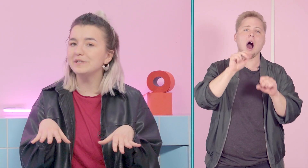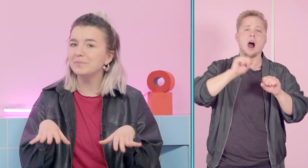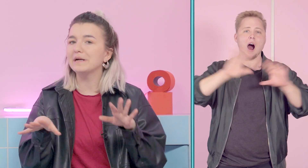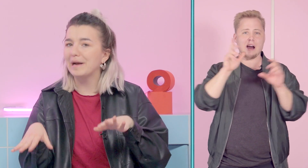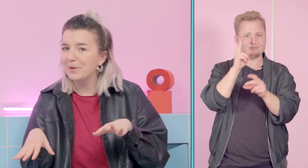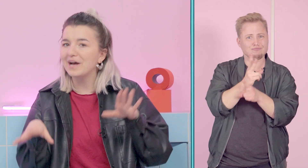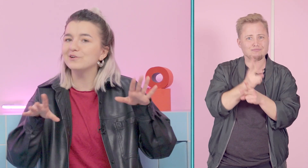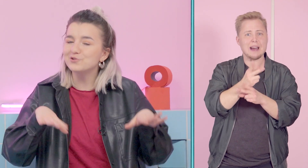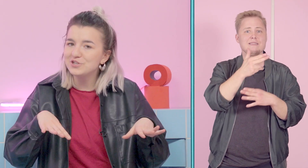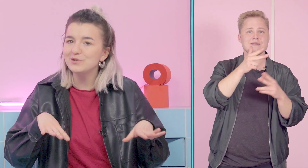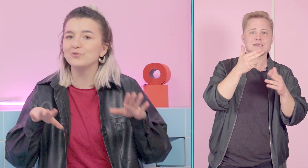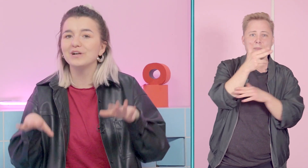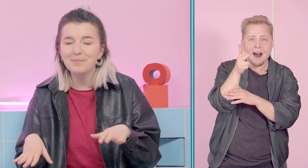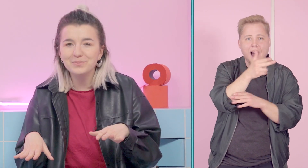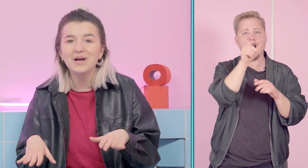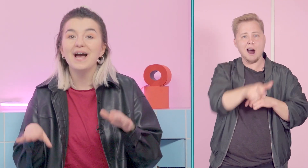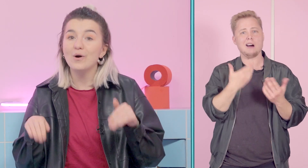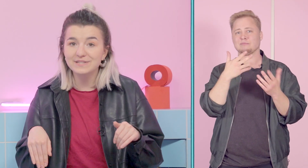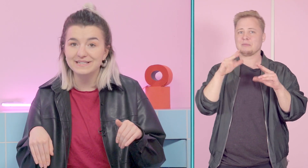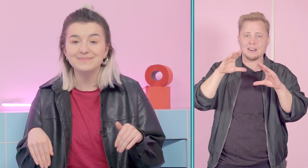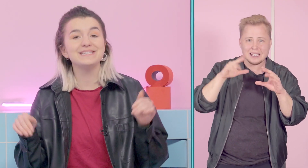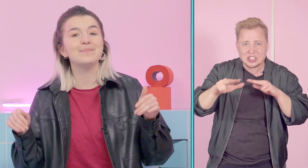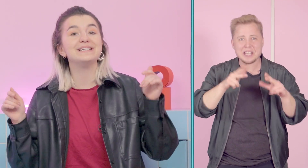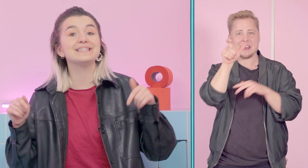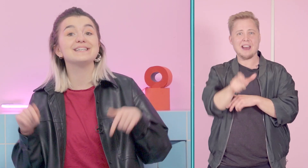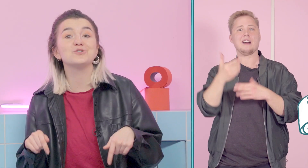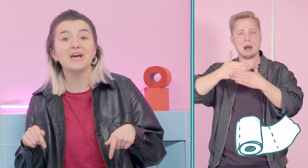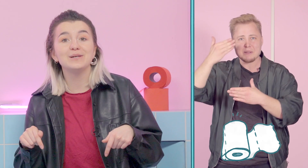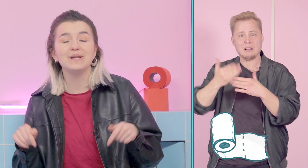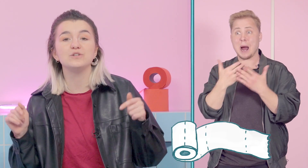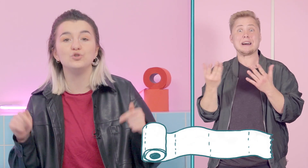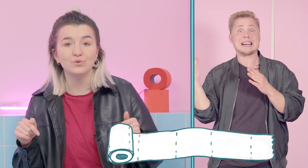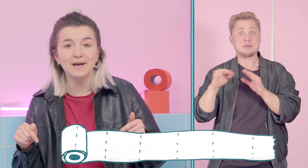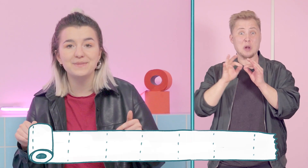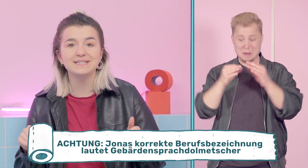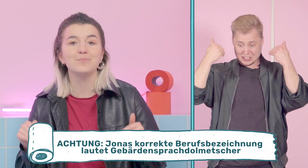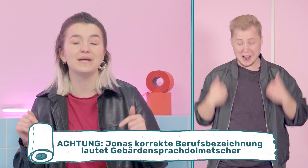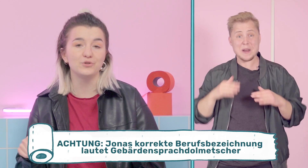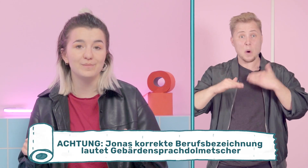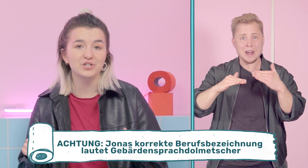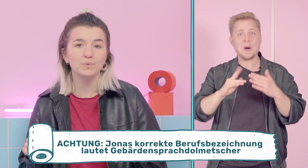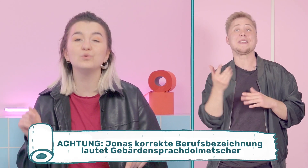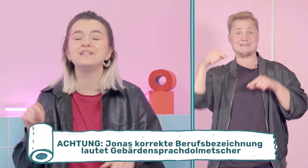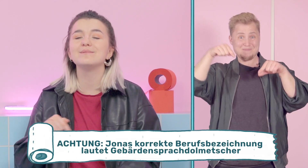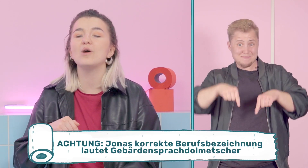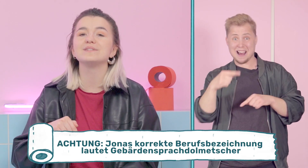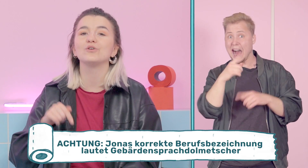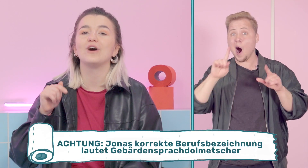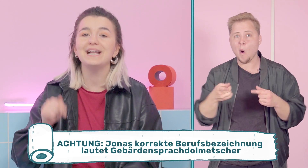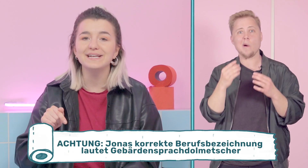immer, Kamera, Regie und eine Klappe. Außerdem seht ihr aber die ganze Zeit schon eingeblendet Jona, der ist Gebärdendolmetscher. Und hier im Raum ist auch noch Alex,